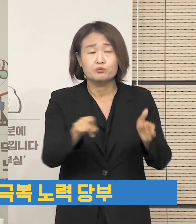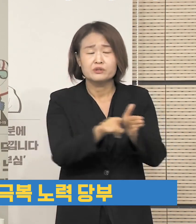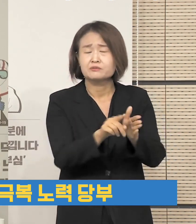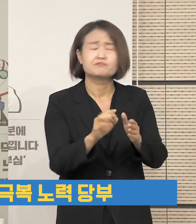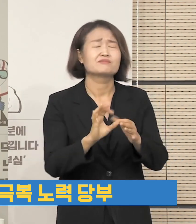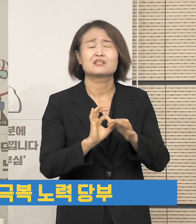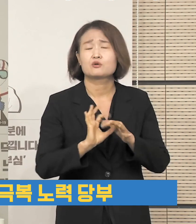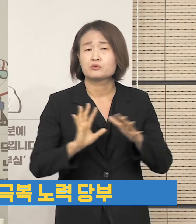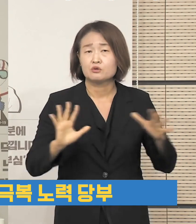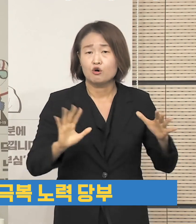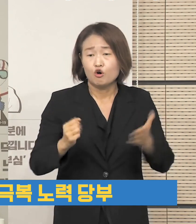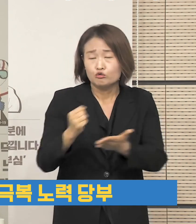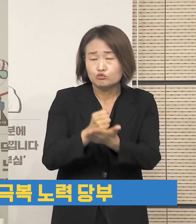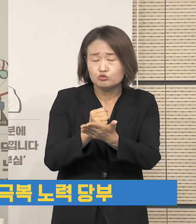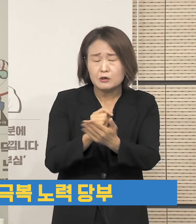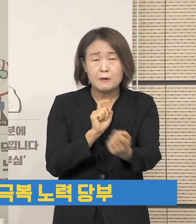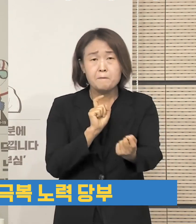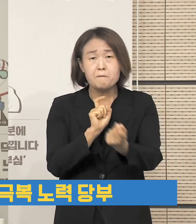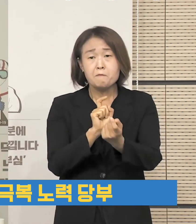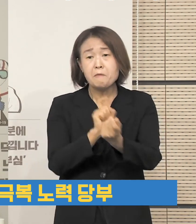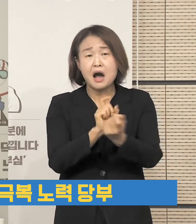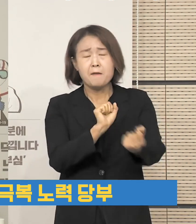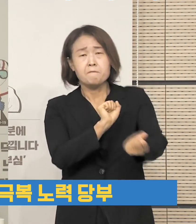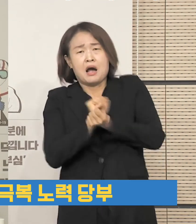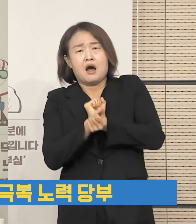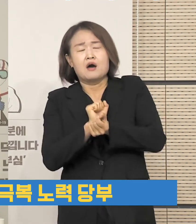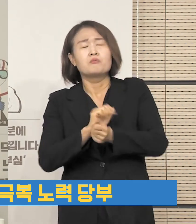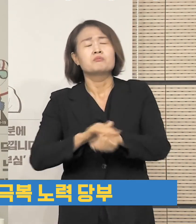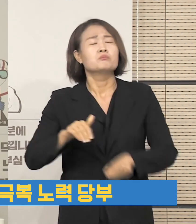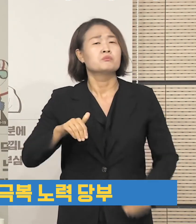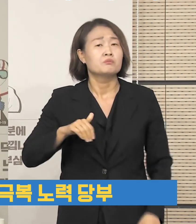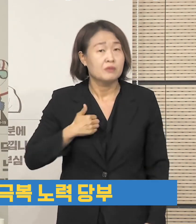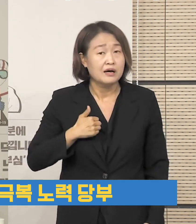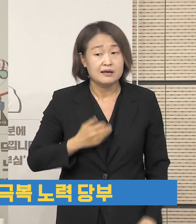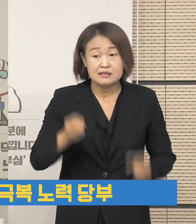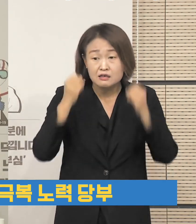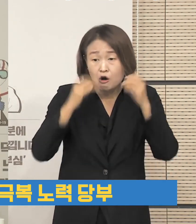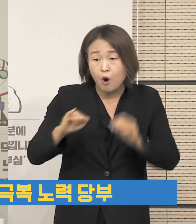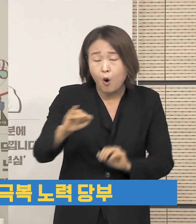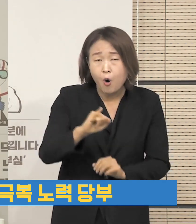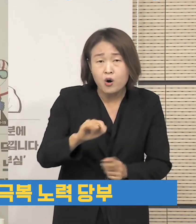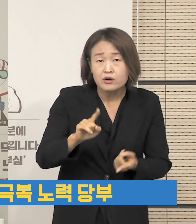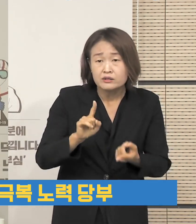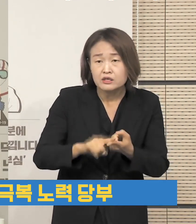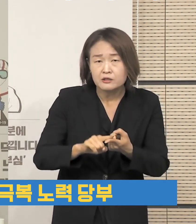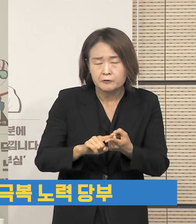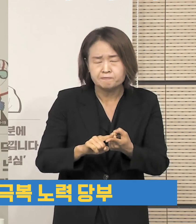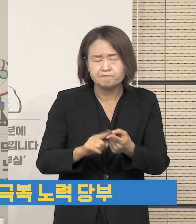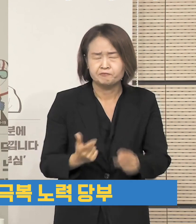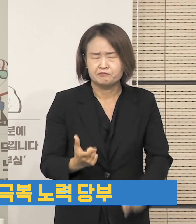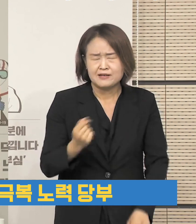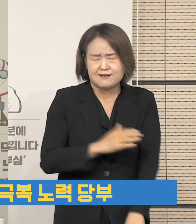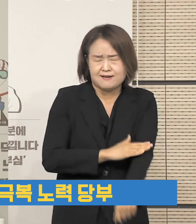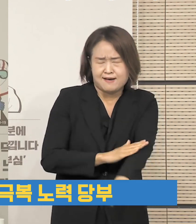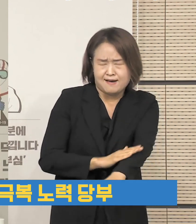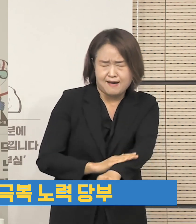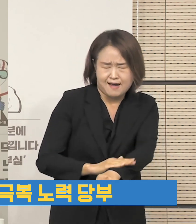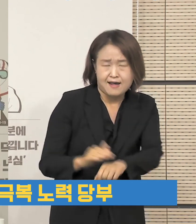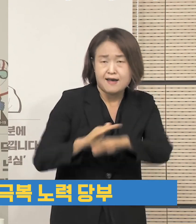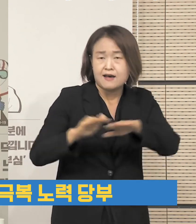누구나 우연한 사건으로 감염될 수 있습니다. 신종 감염병에 효과적으로 대응하기 위해서는